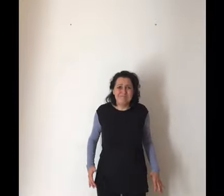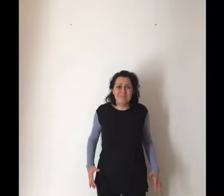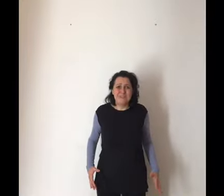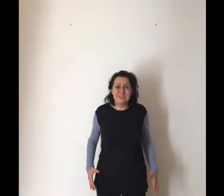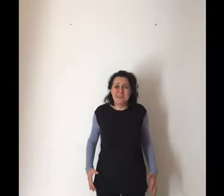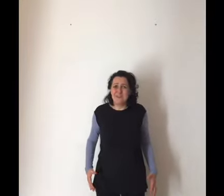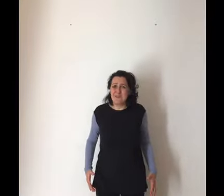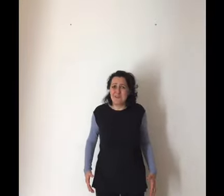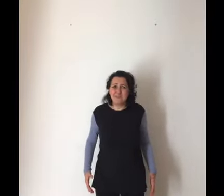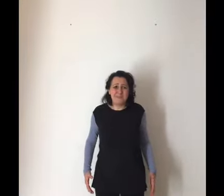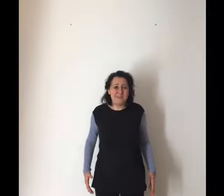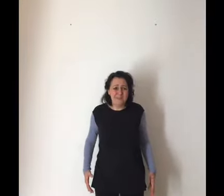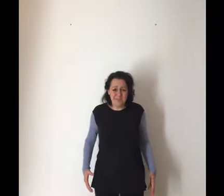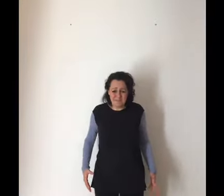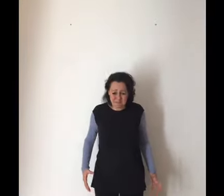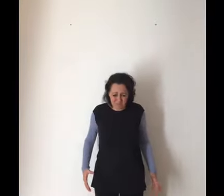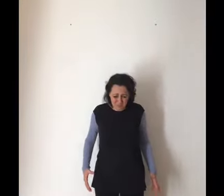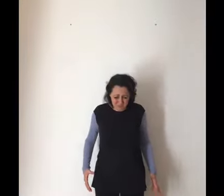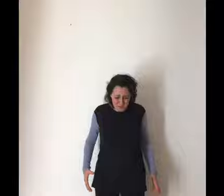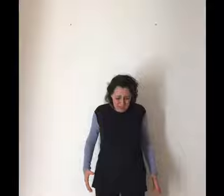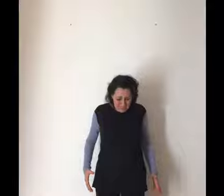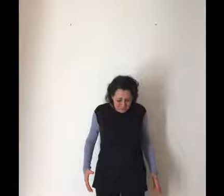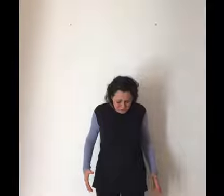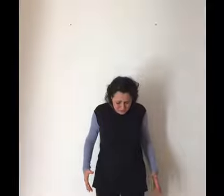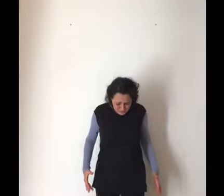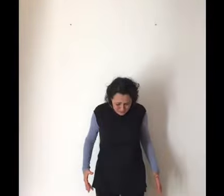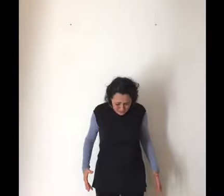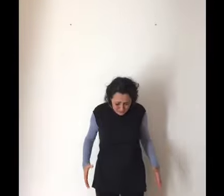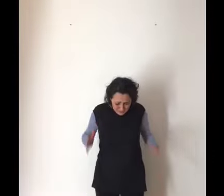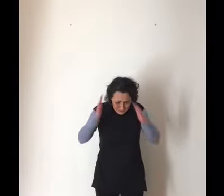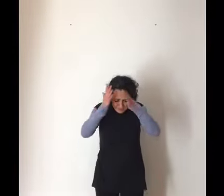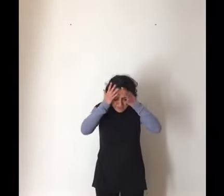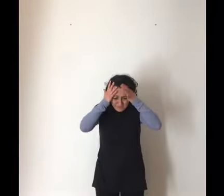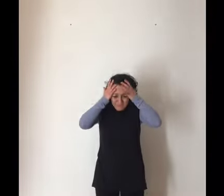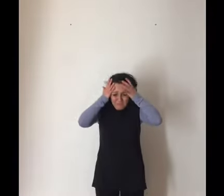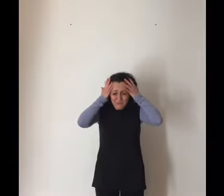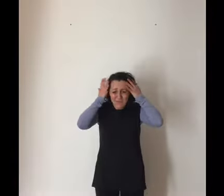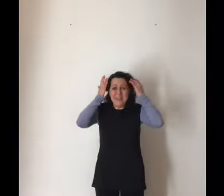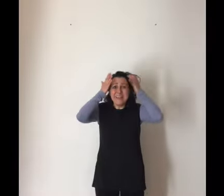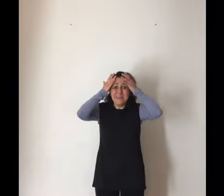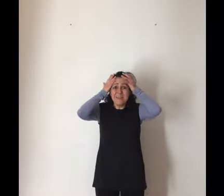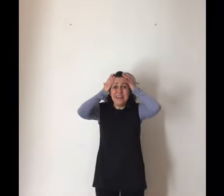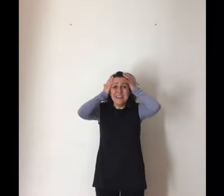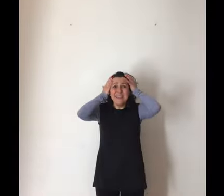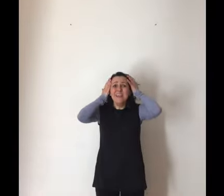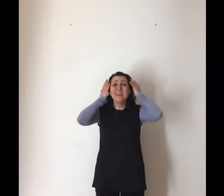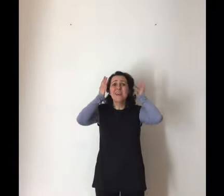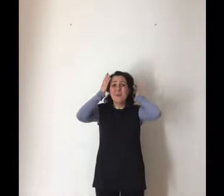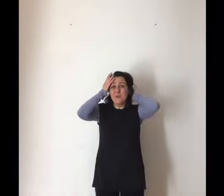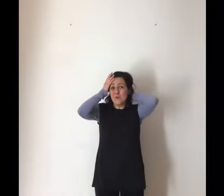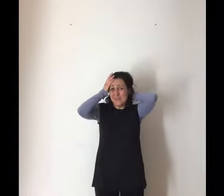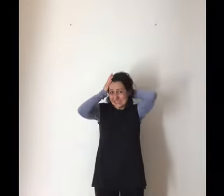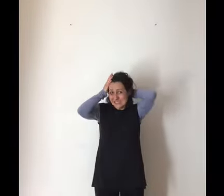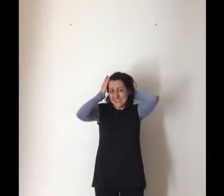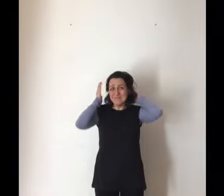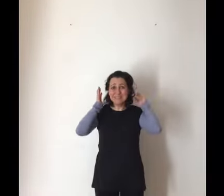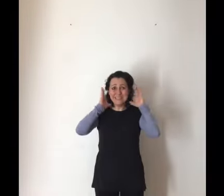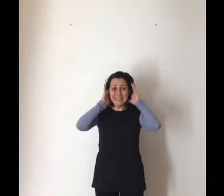Cenerentola non si sentiva molto a suo agio. Dovrei darmi anche una sistematina